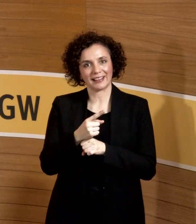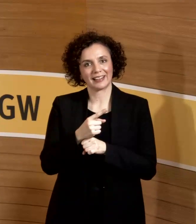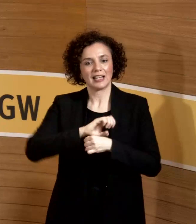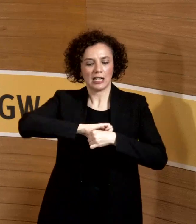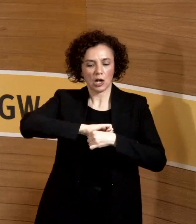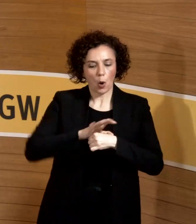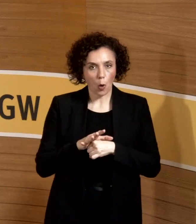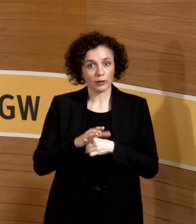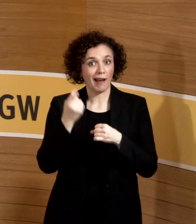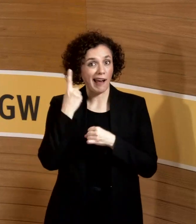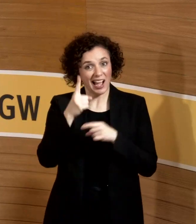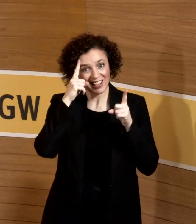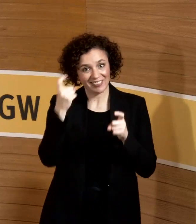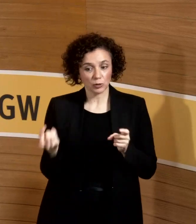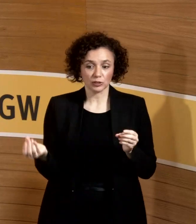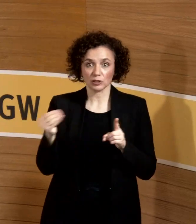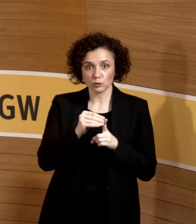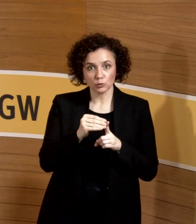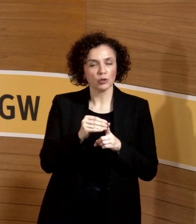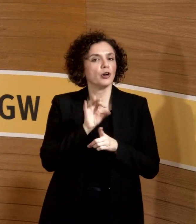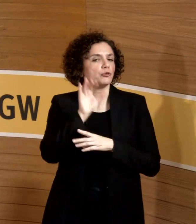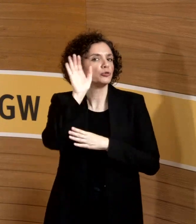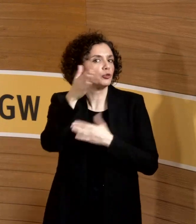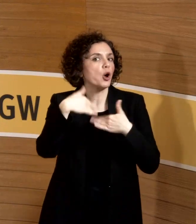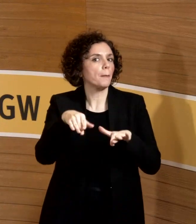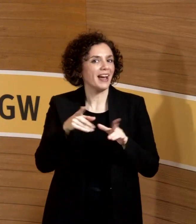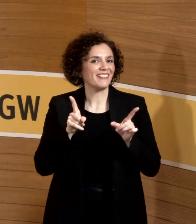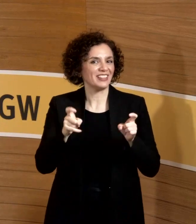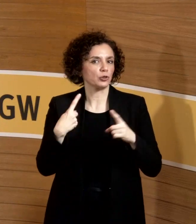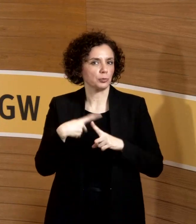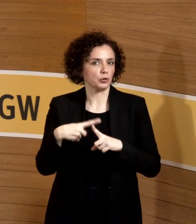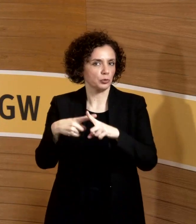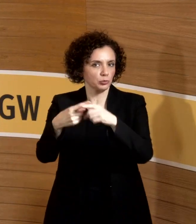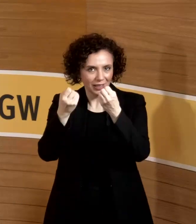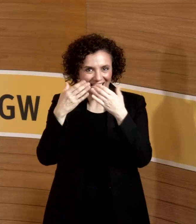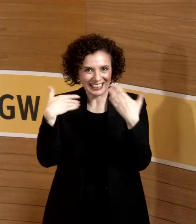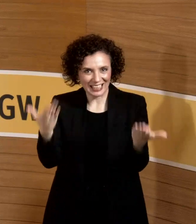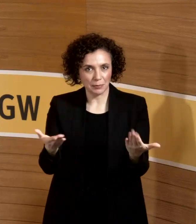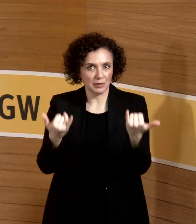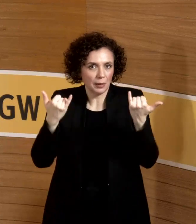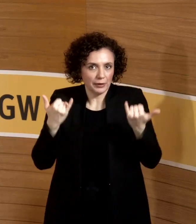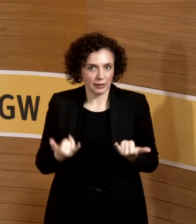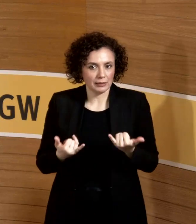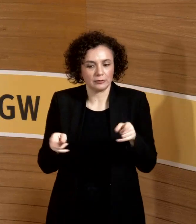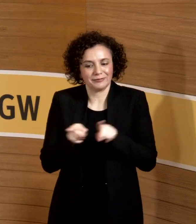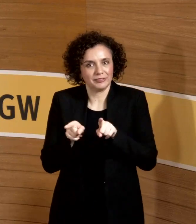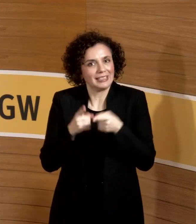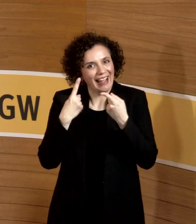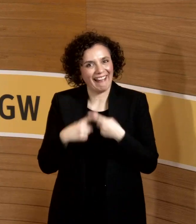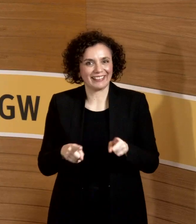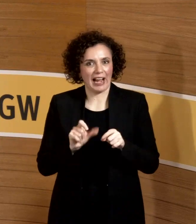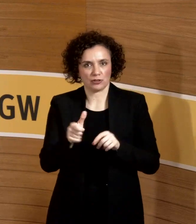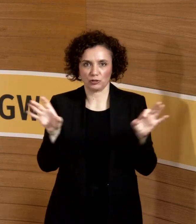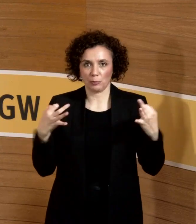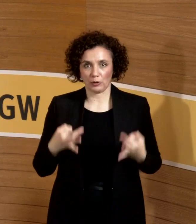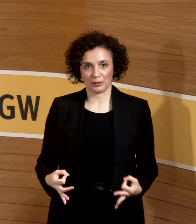Und es wird nicht das Letzte sein, was dazu kommt. Gut, jetzt gehen wir mal. Und anhand dieser unserer individuellen Gefährdungsbeurteilung habe ich